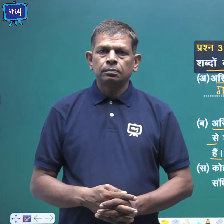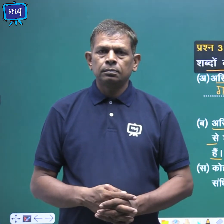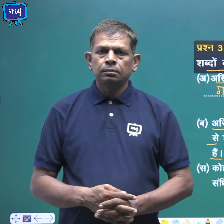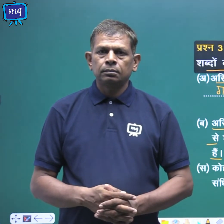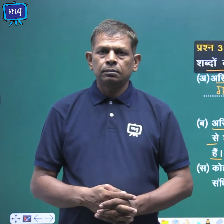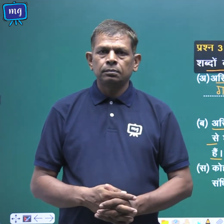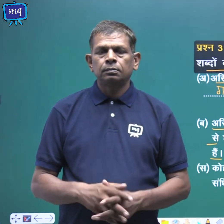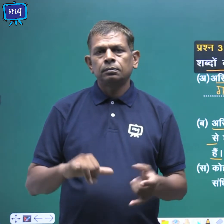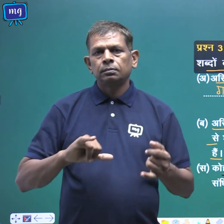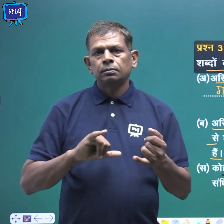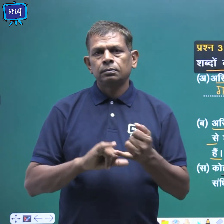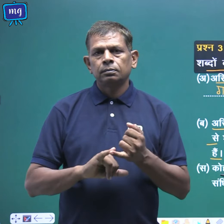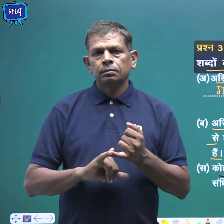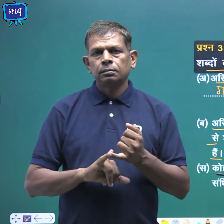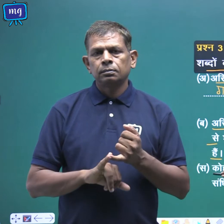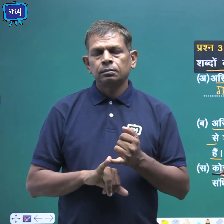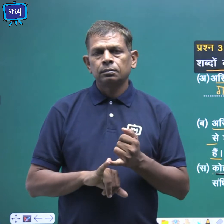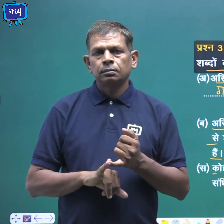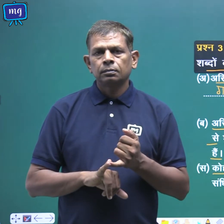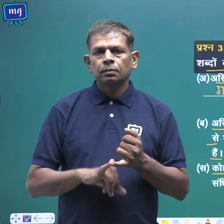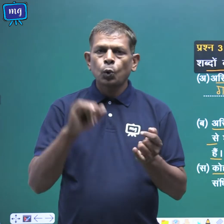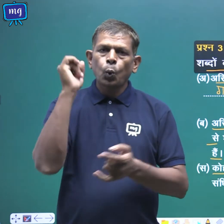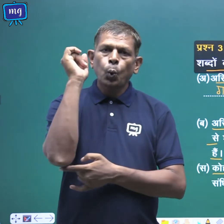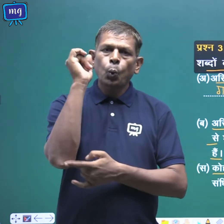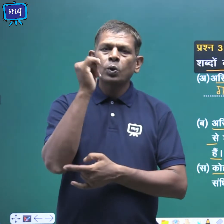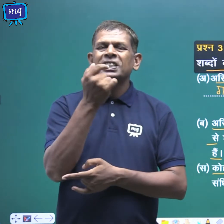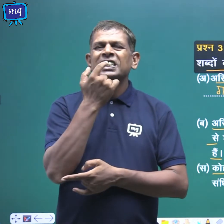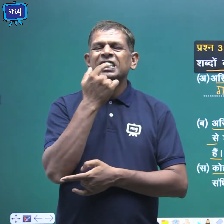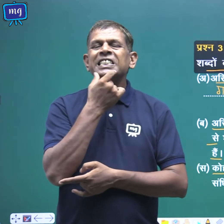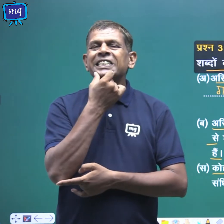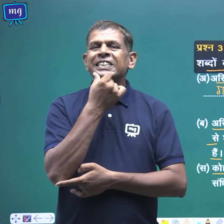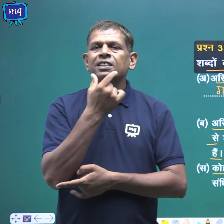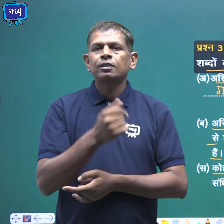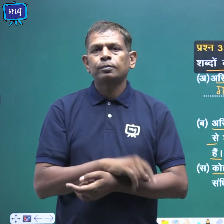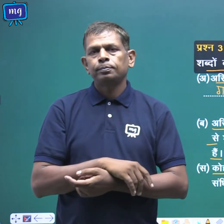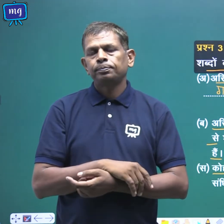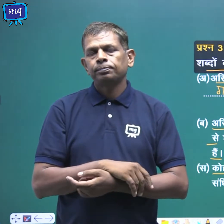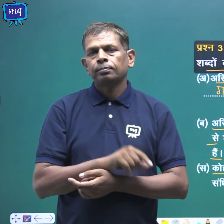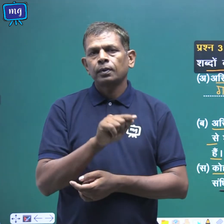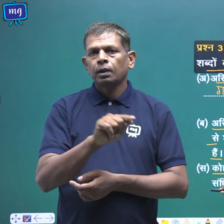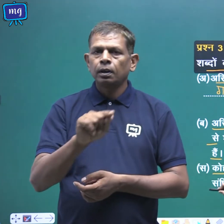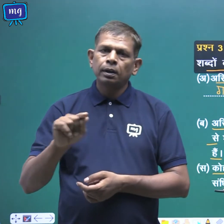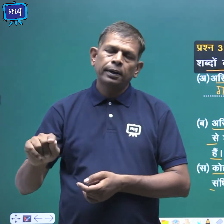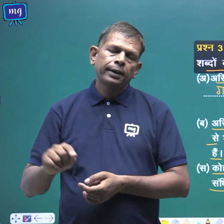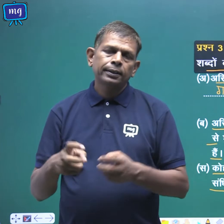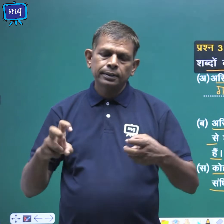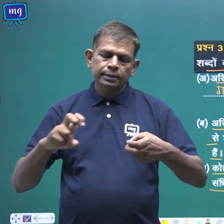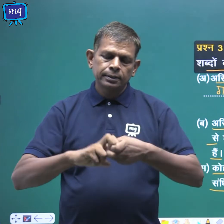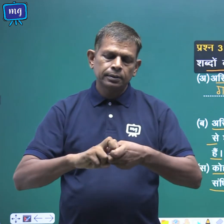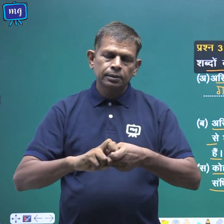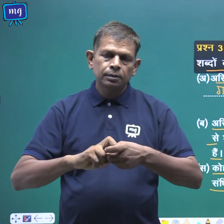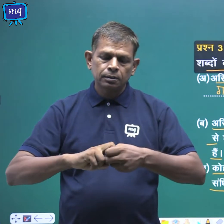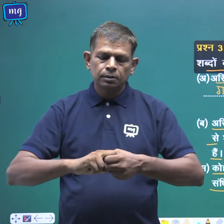स कोहनी की अस्थियां डैश संधी द्वारा